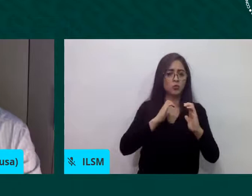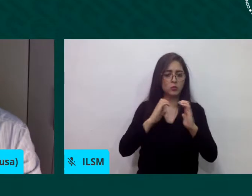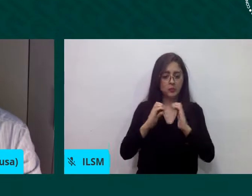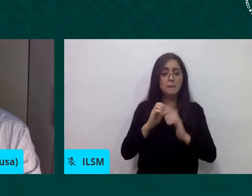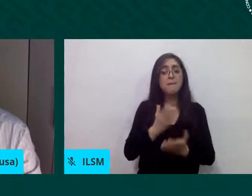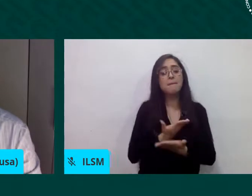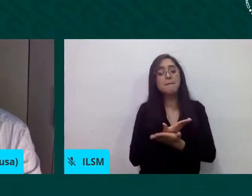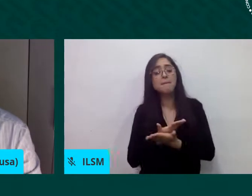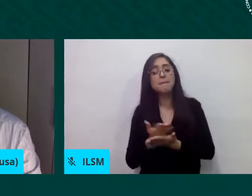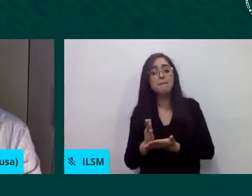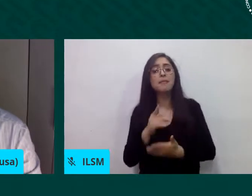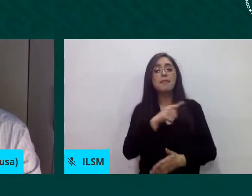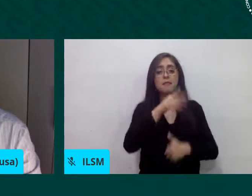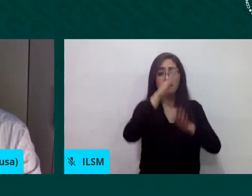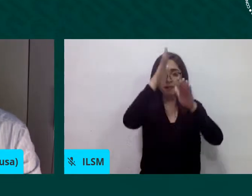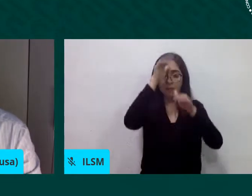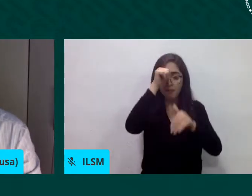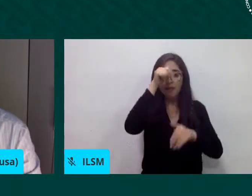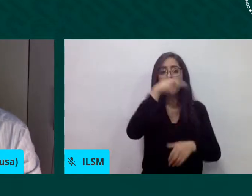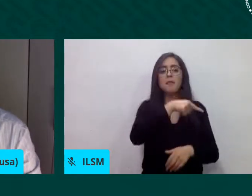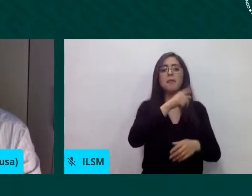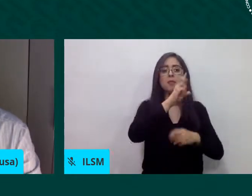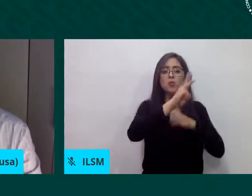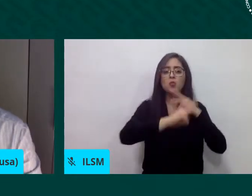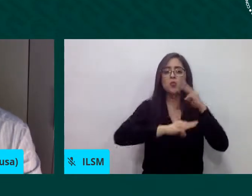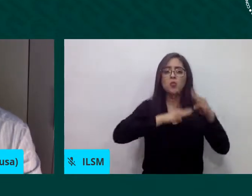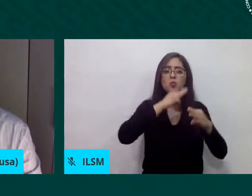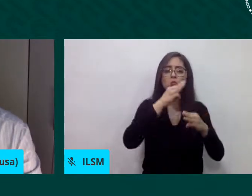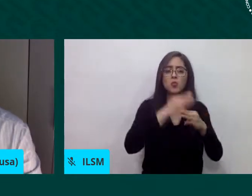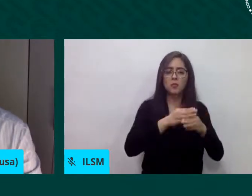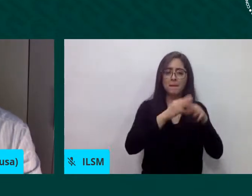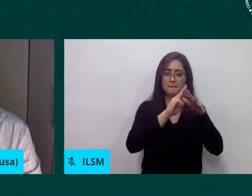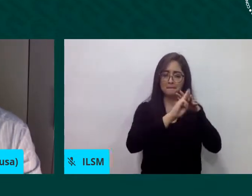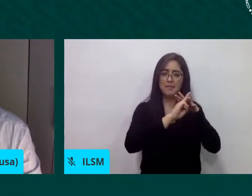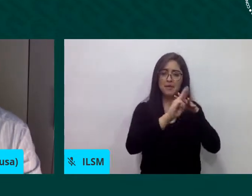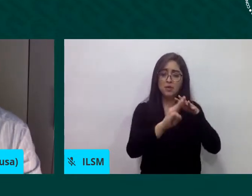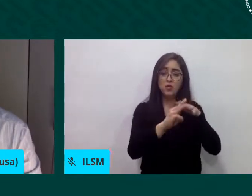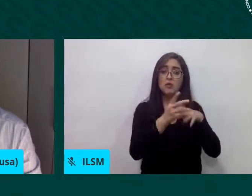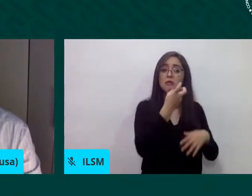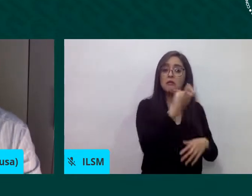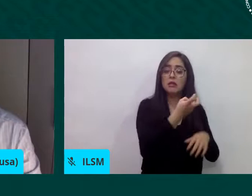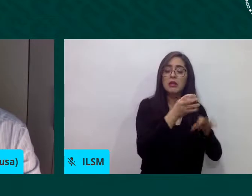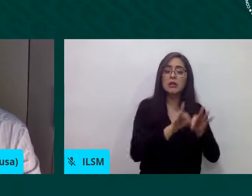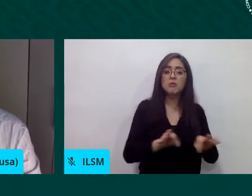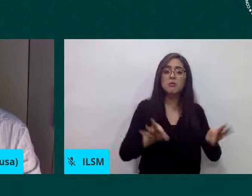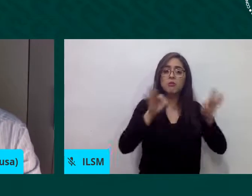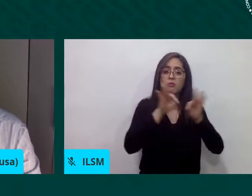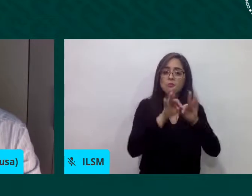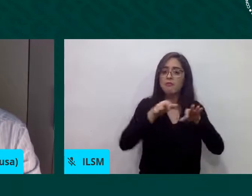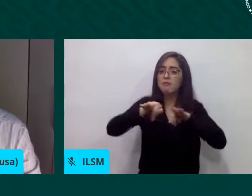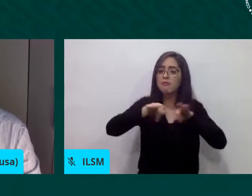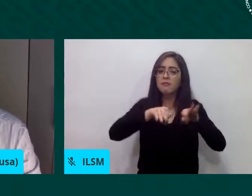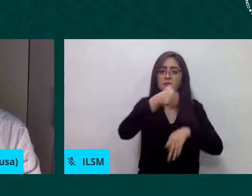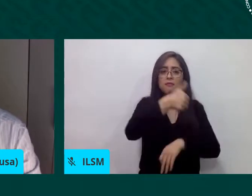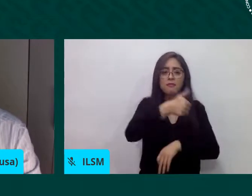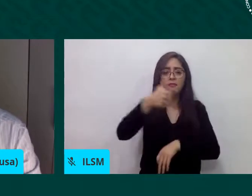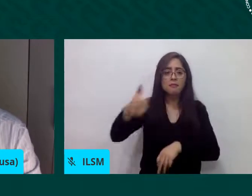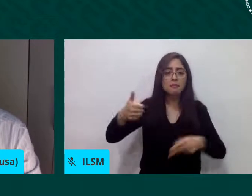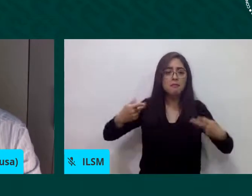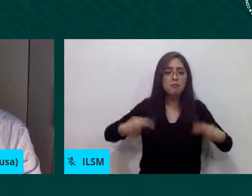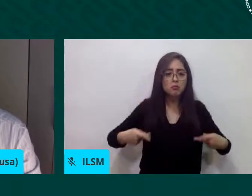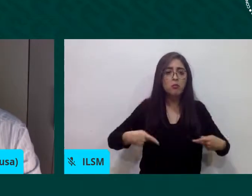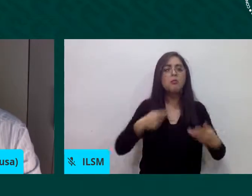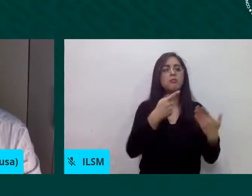la migración esencial para que nuestros esfuerzos sean reconocidos sean apoyados la ampedusa ha